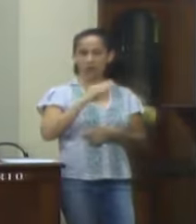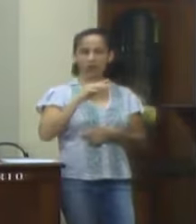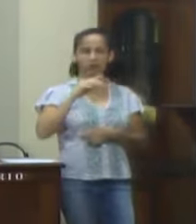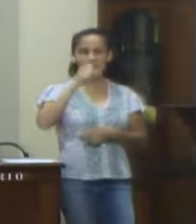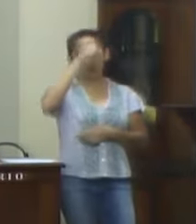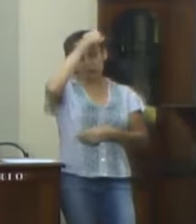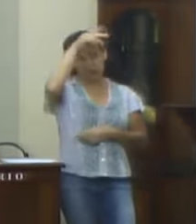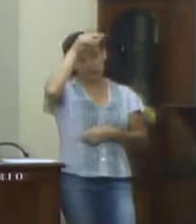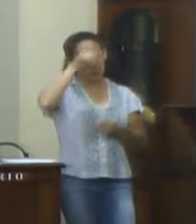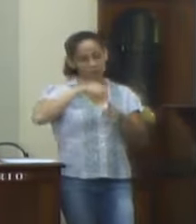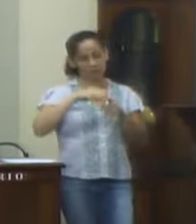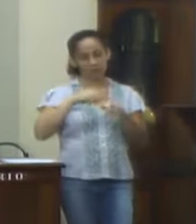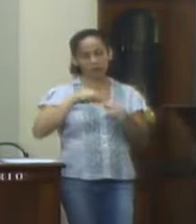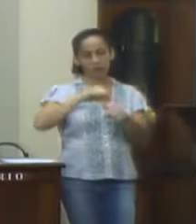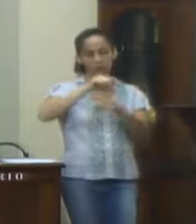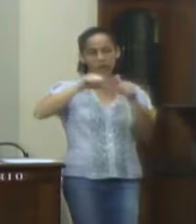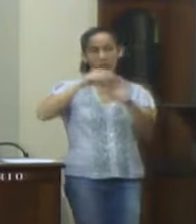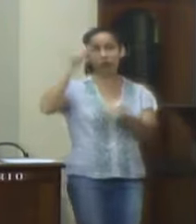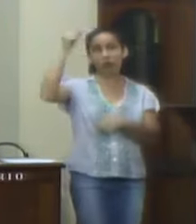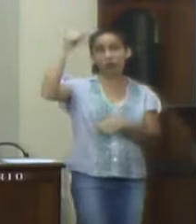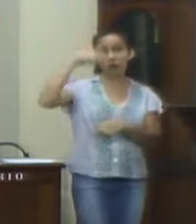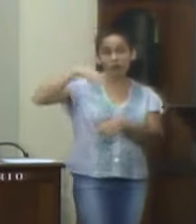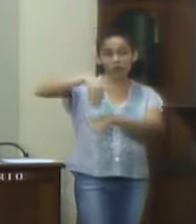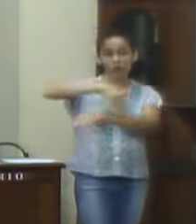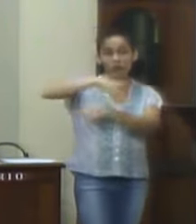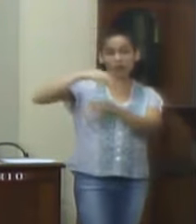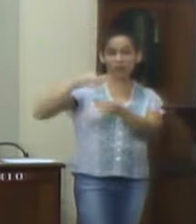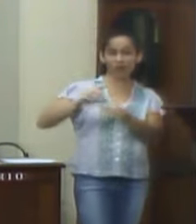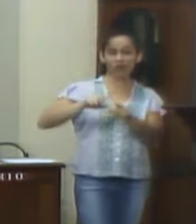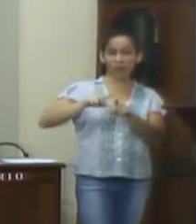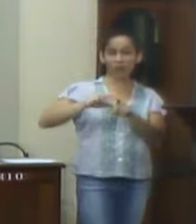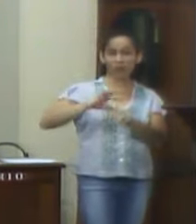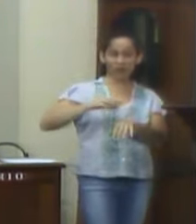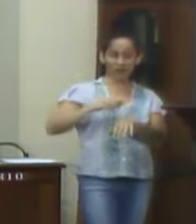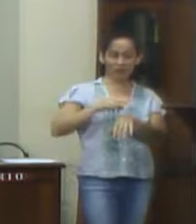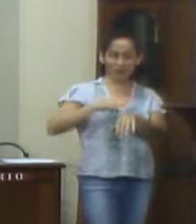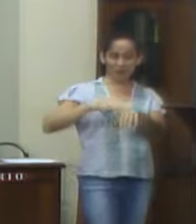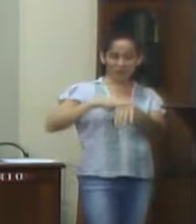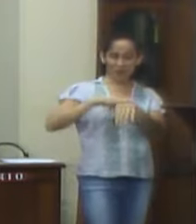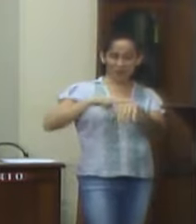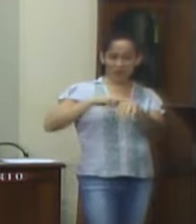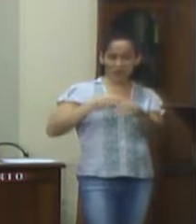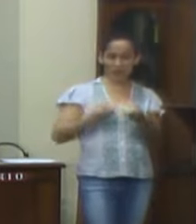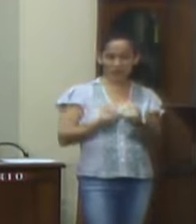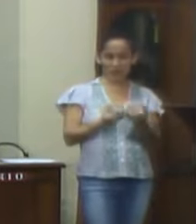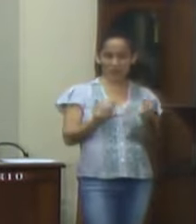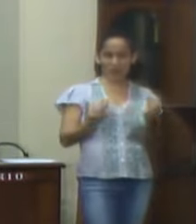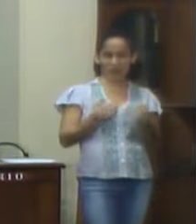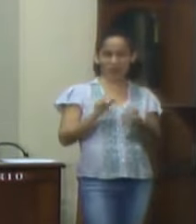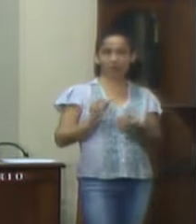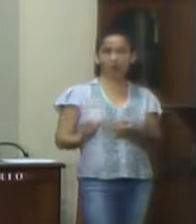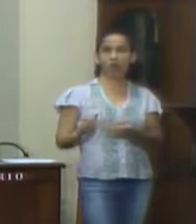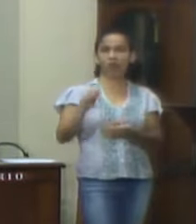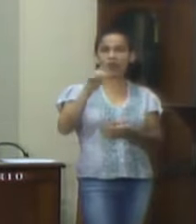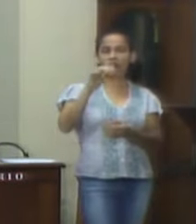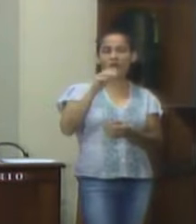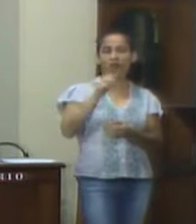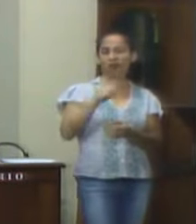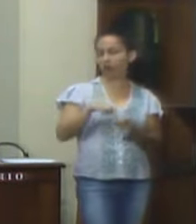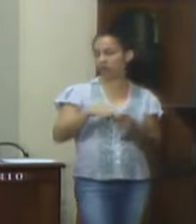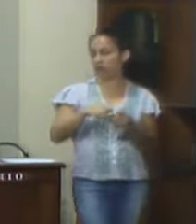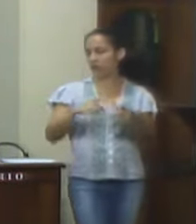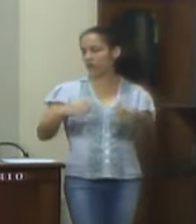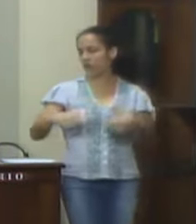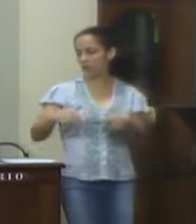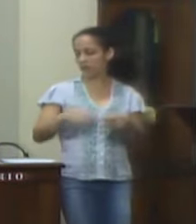solicitando o reparo da iluminação pública, bem como a capina e manutenção da escadaria da Rua Monsenhor Pascual Libreloto, ao